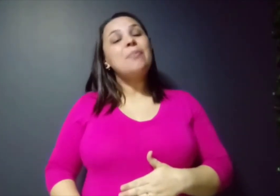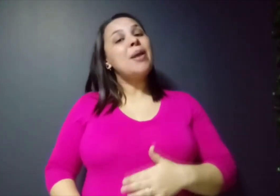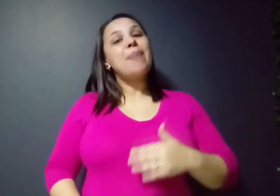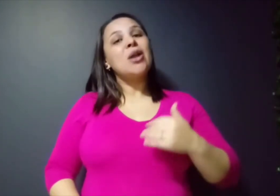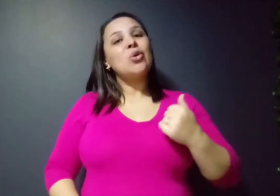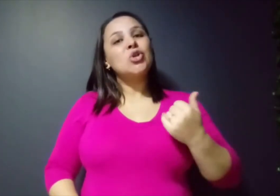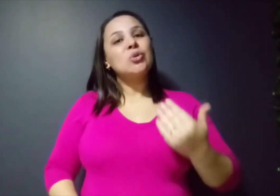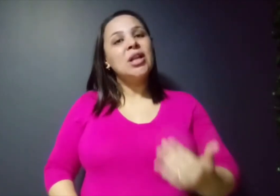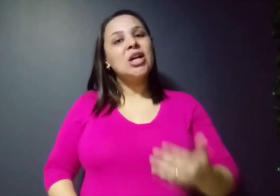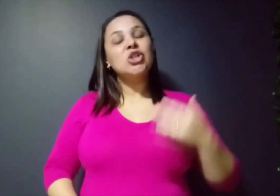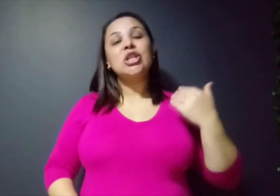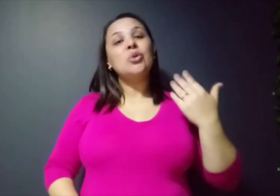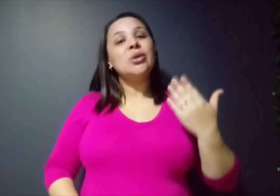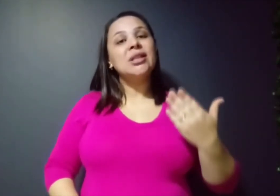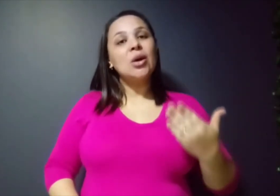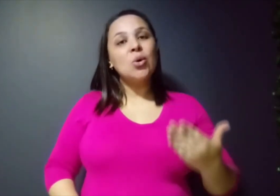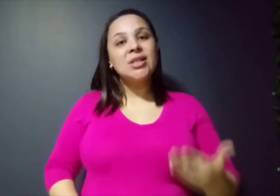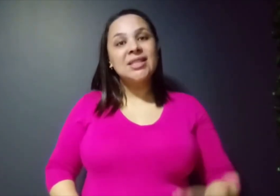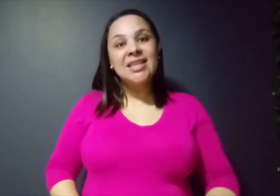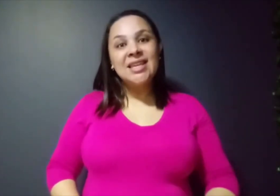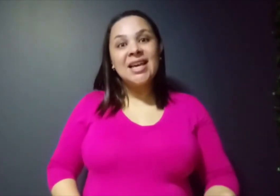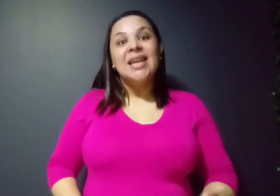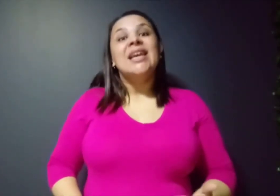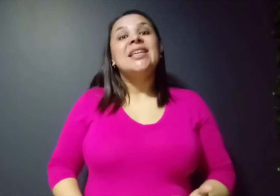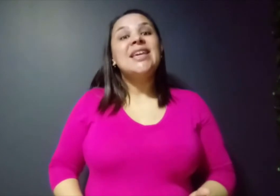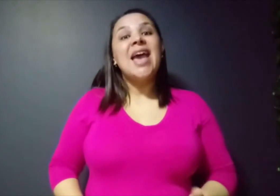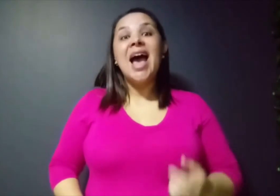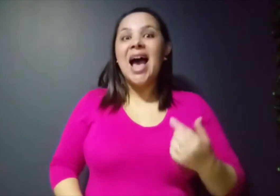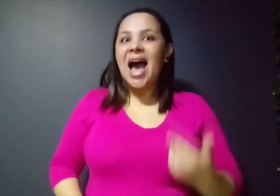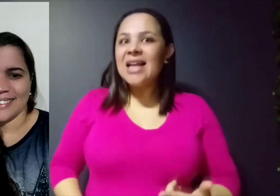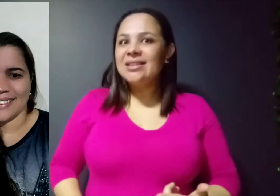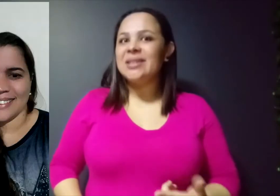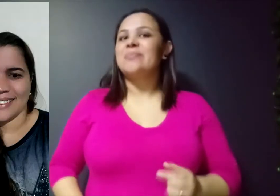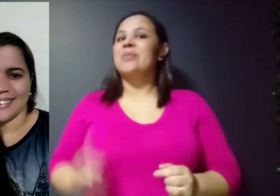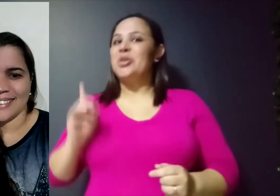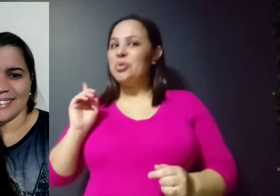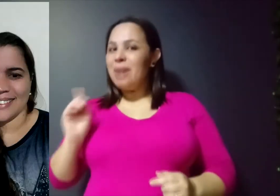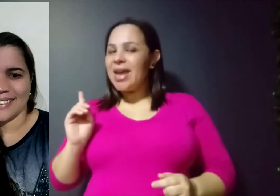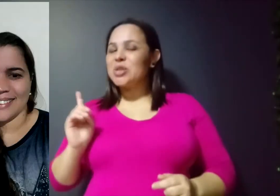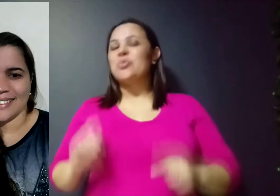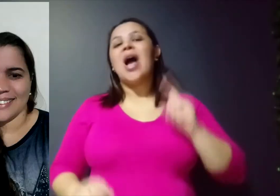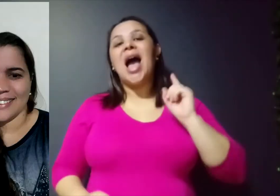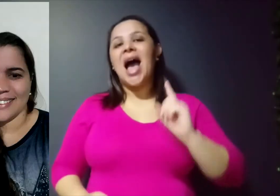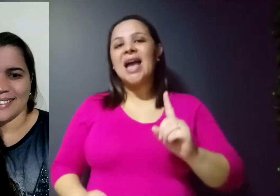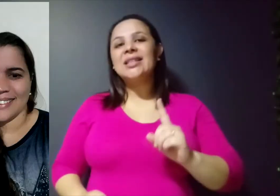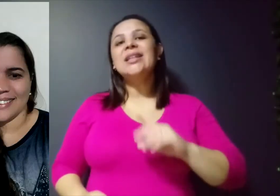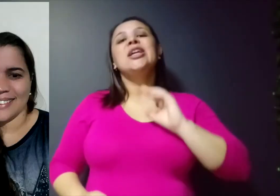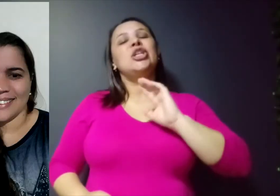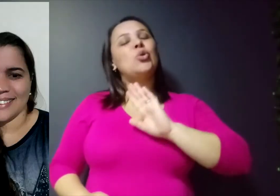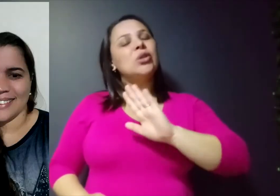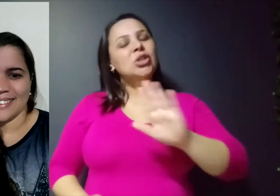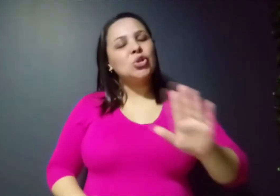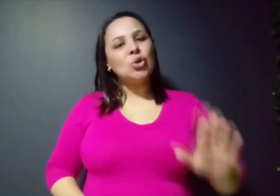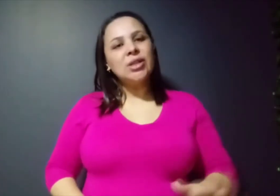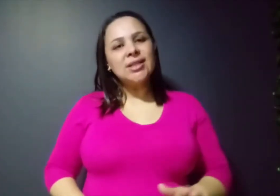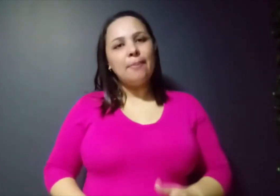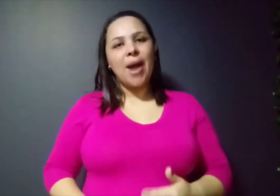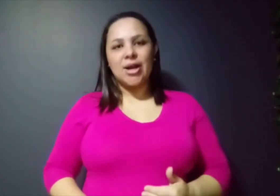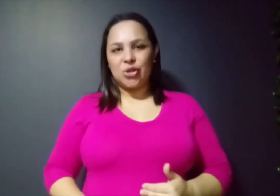prepara o nosso lanche, que cuida da cozinha, que é a Adre, isso mesmo, a Adre, que cuida de toda a essa parte,